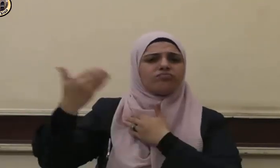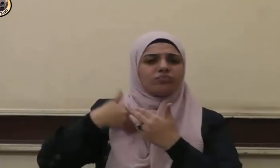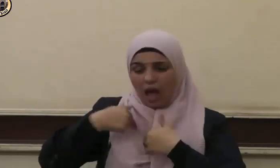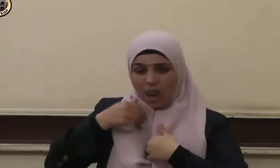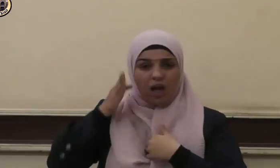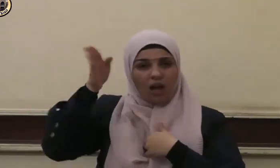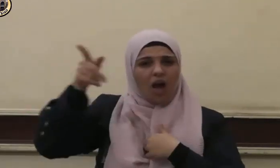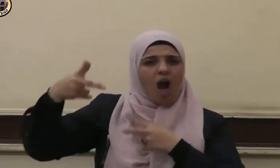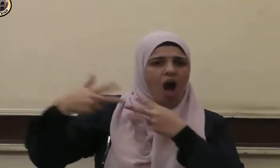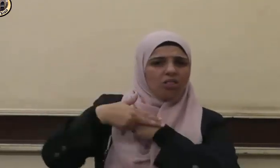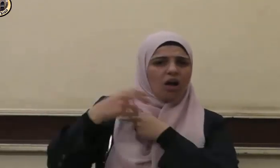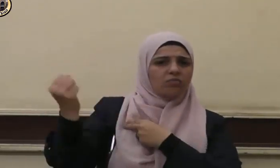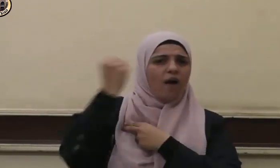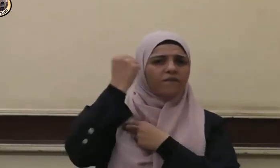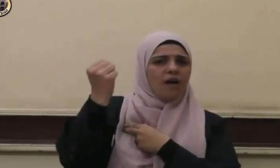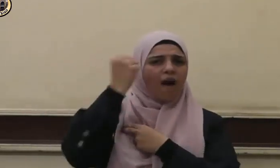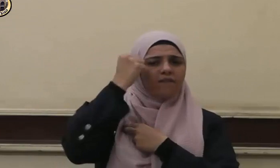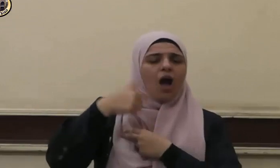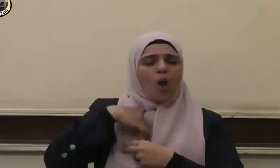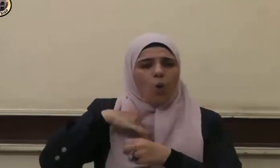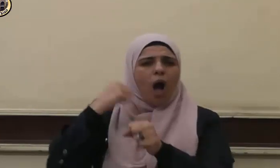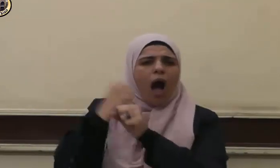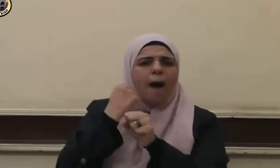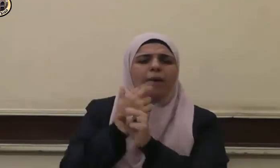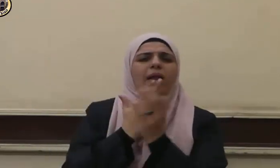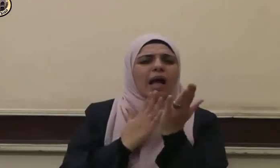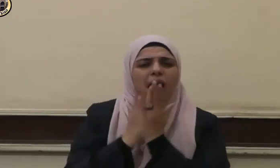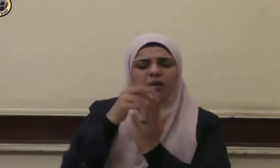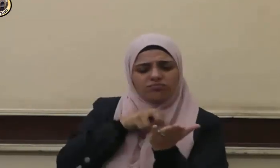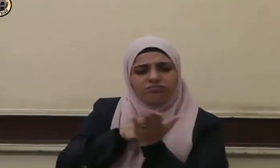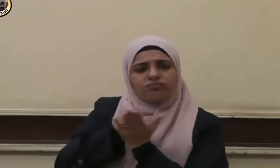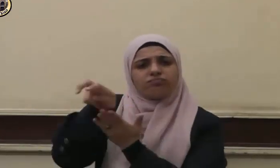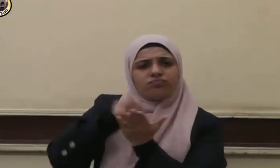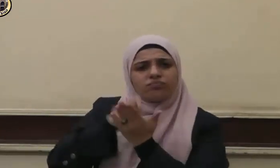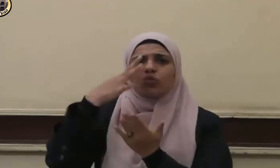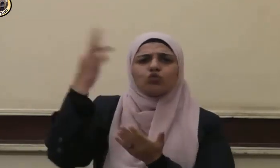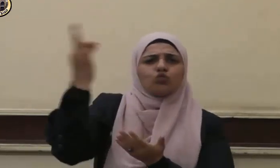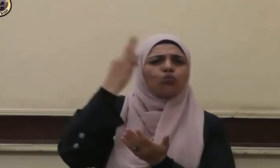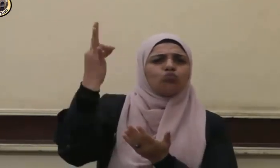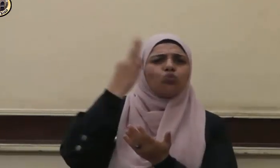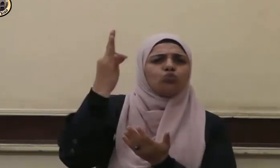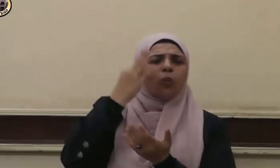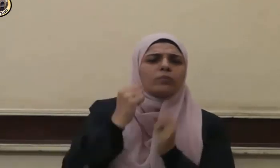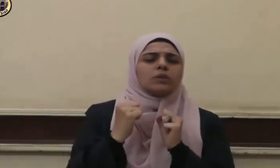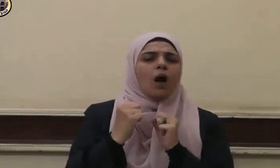ويقطعونني وأحسن إليهم ويسيئون إلي